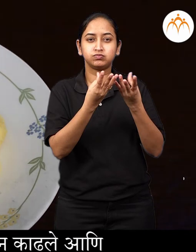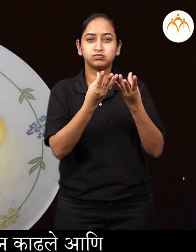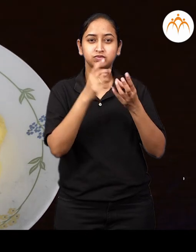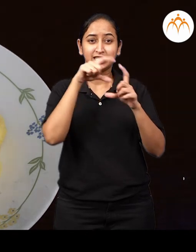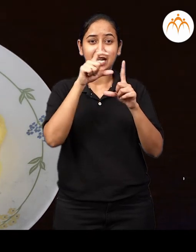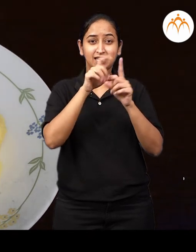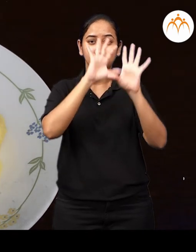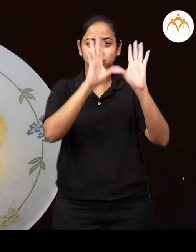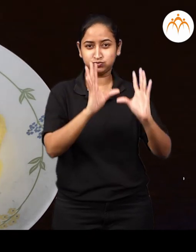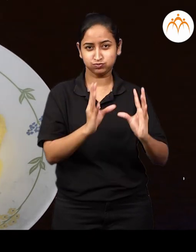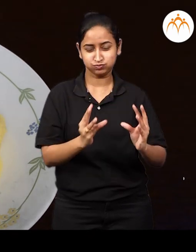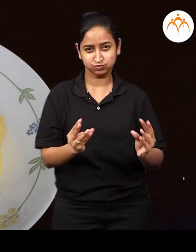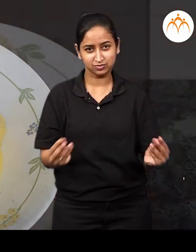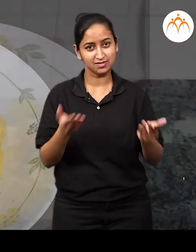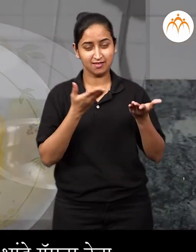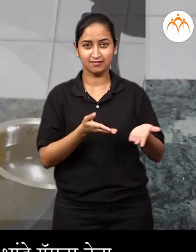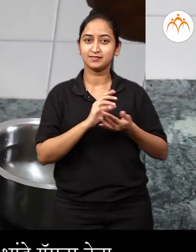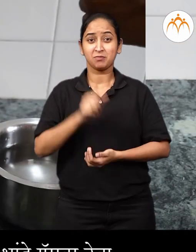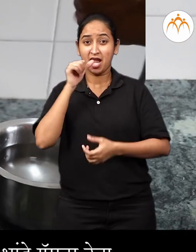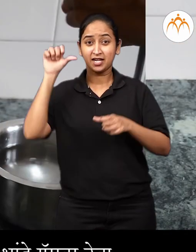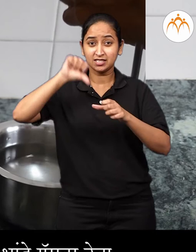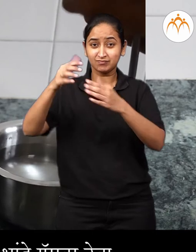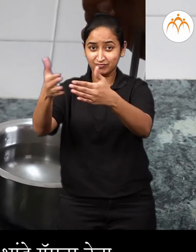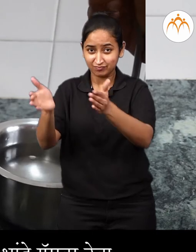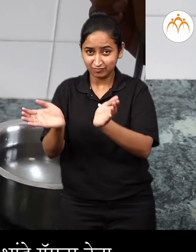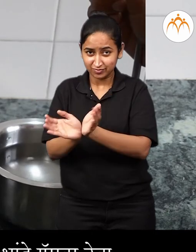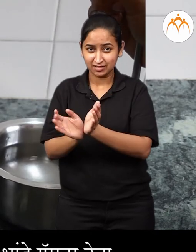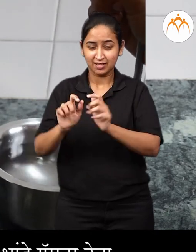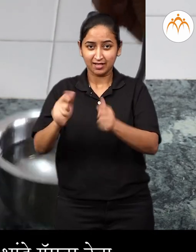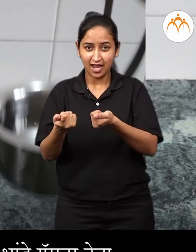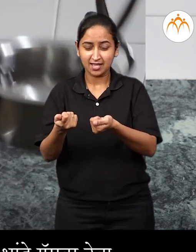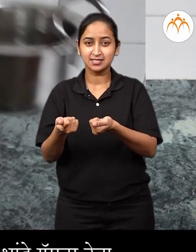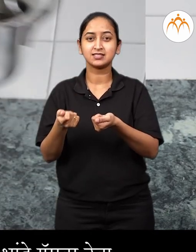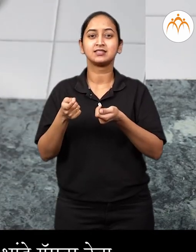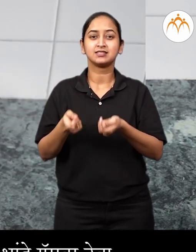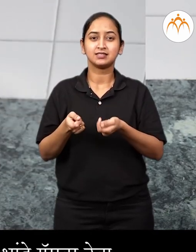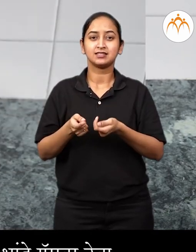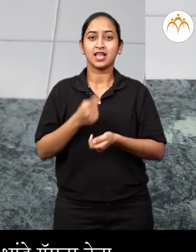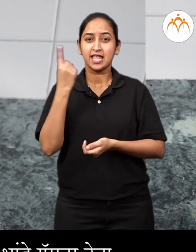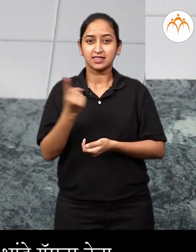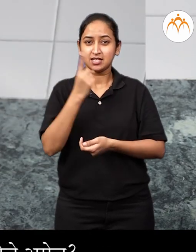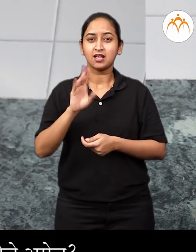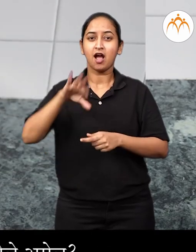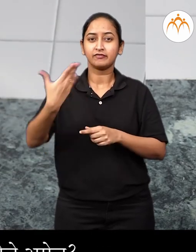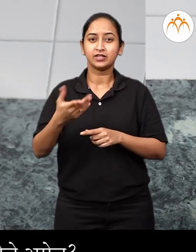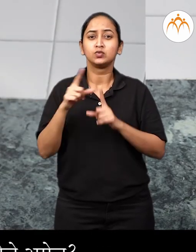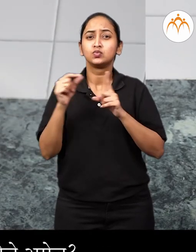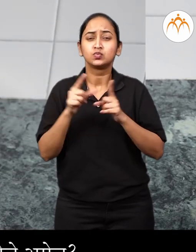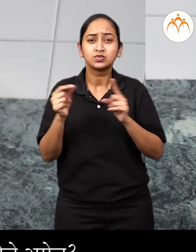ते वितर ते, एका भांड्यात पाणी घिवन ते भांडे गैस वर्ठेवा, काही बेडाने काए जलेले असेल